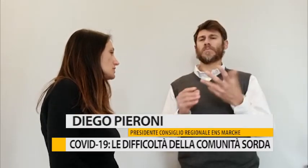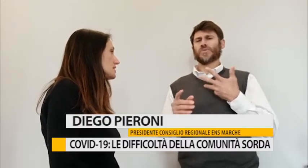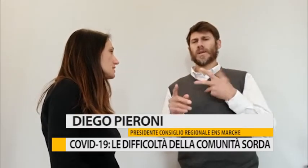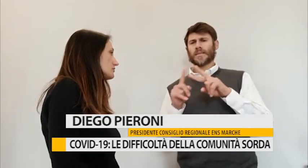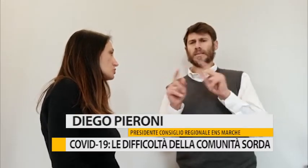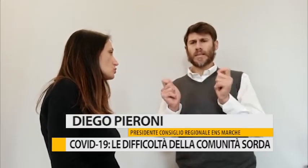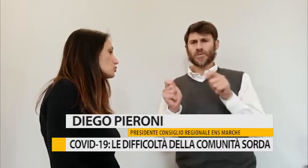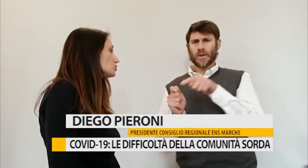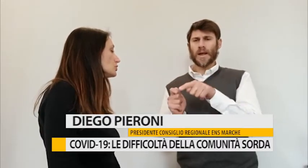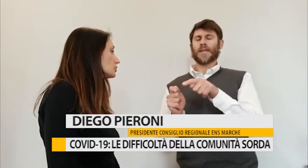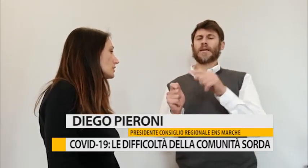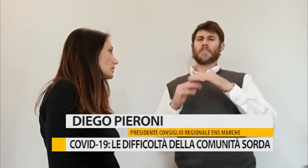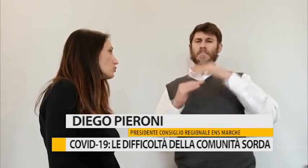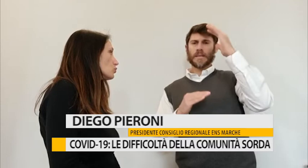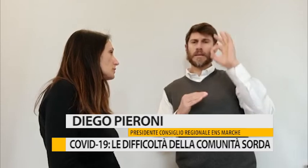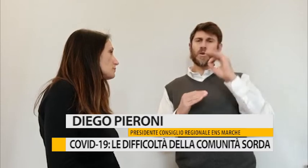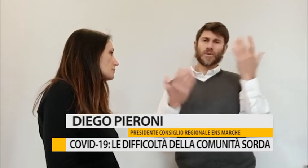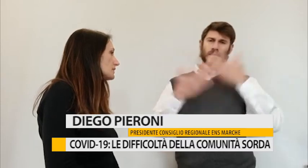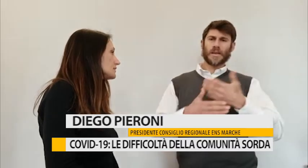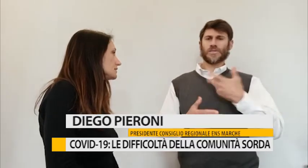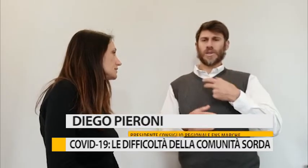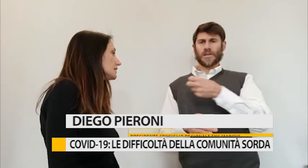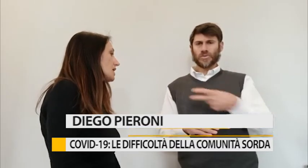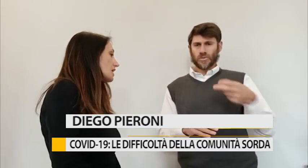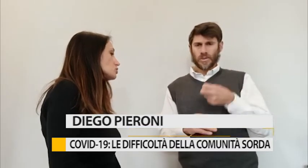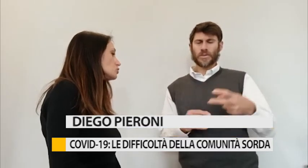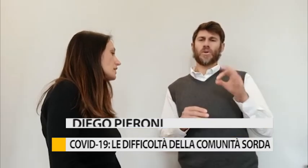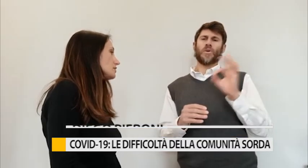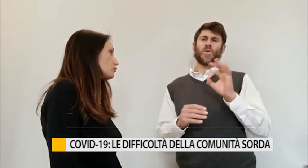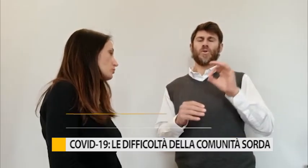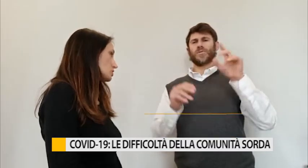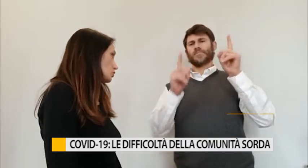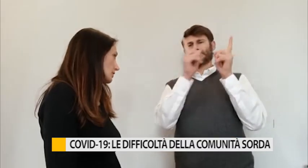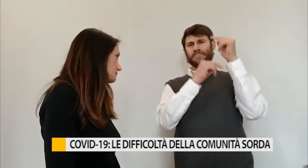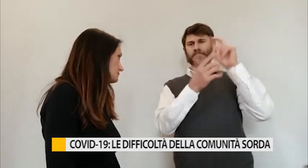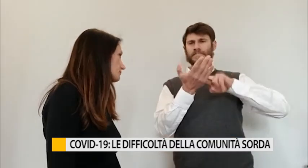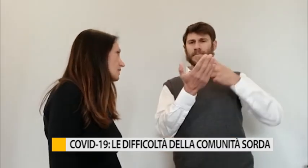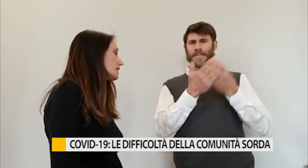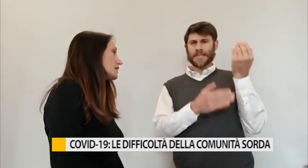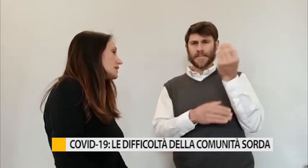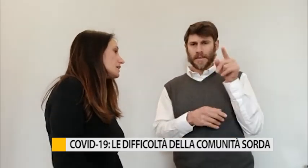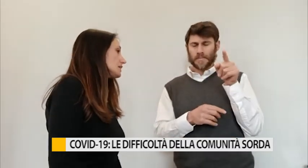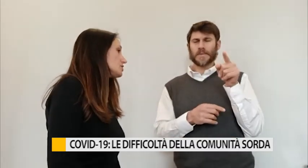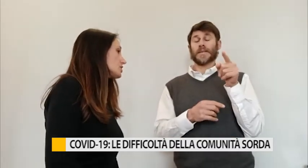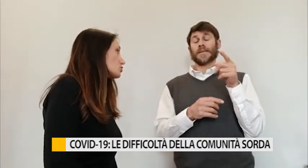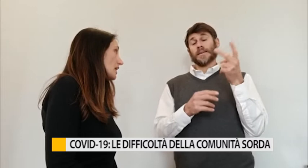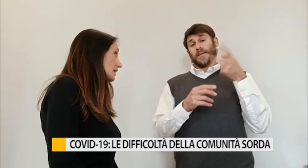segni, attraverso i sottotitoli e comunque permette di assumere informazione. I telegiornali